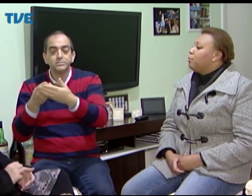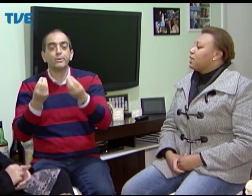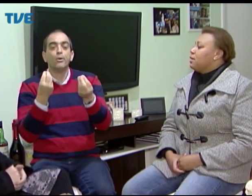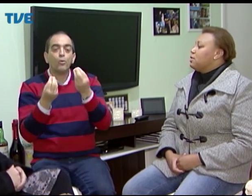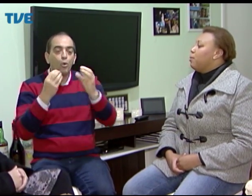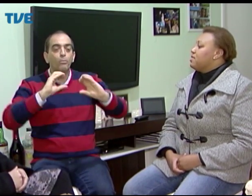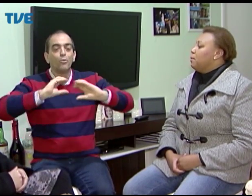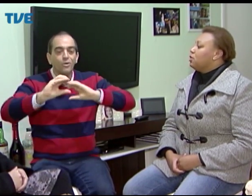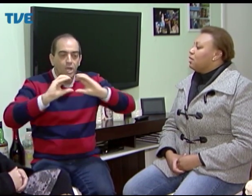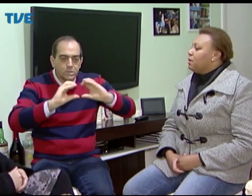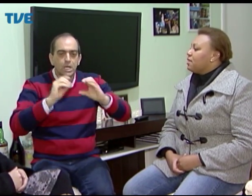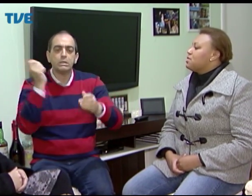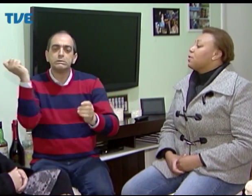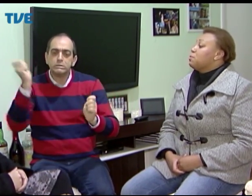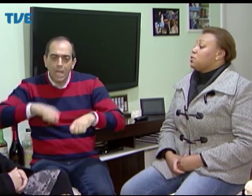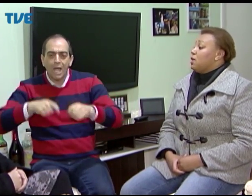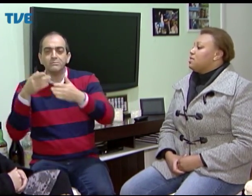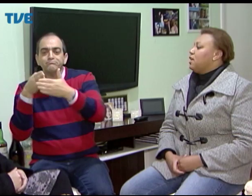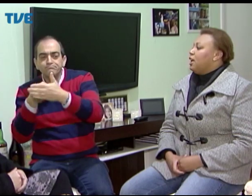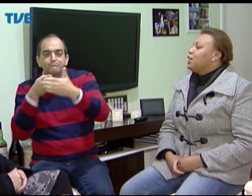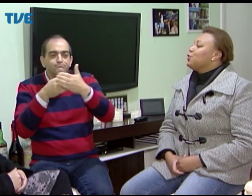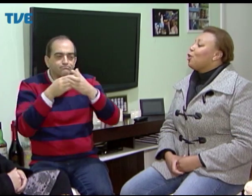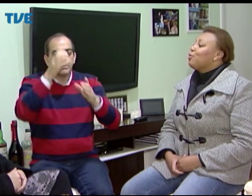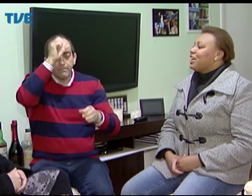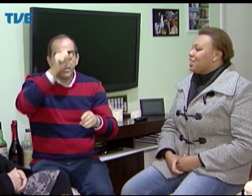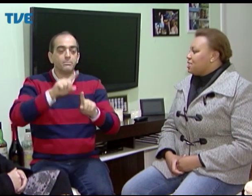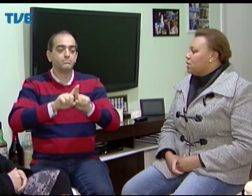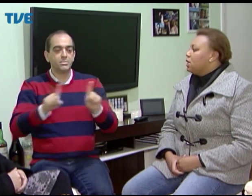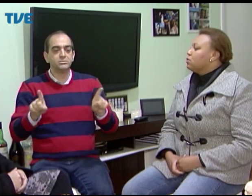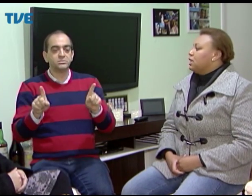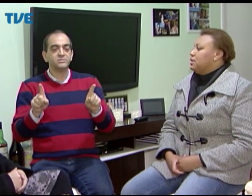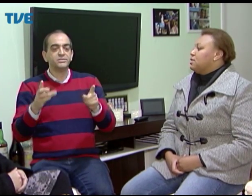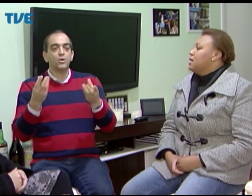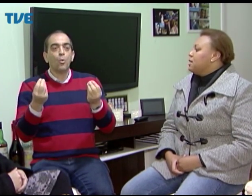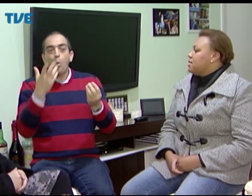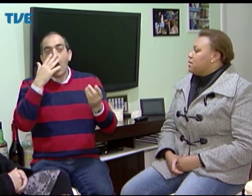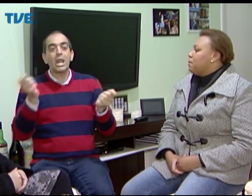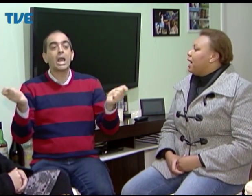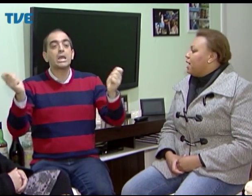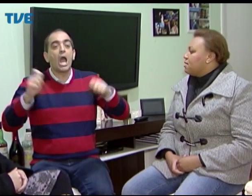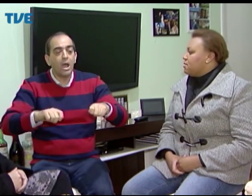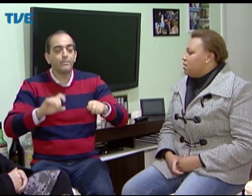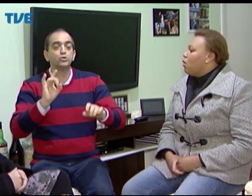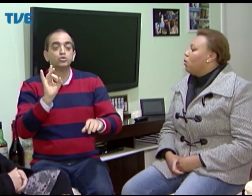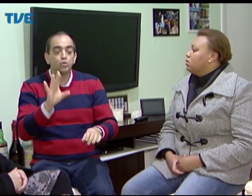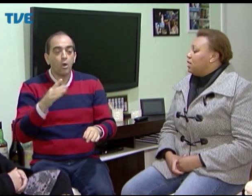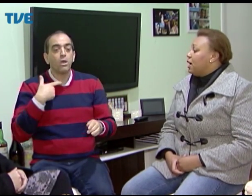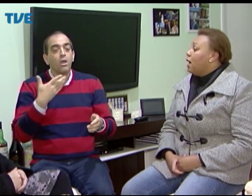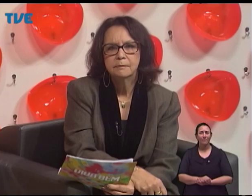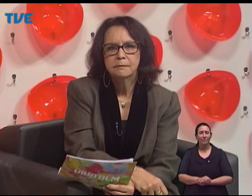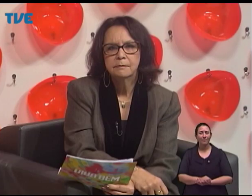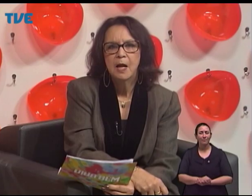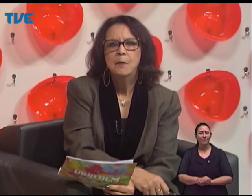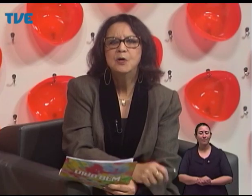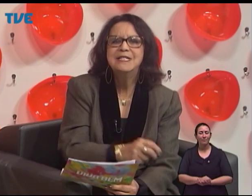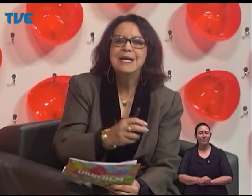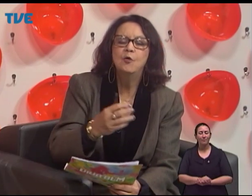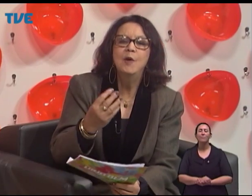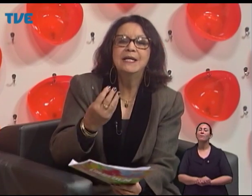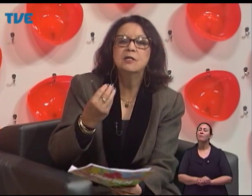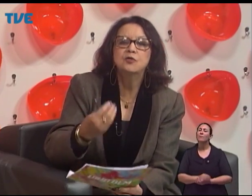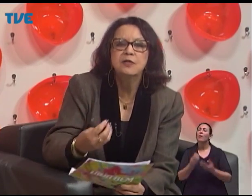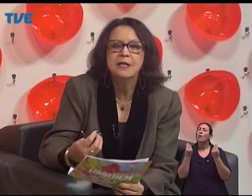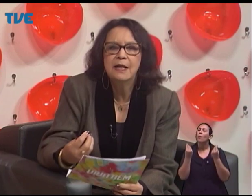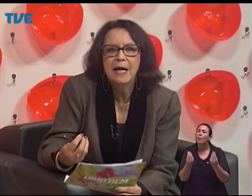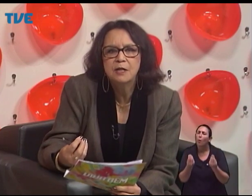né? Porque, assim, eu percebo toda a limitação que as pessoas têm de comunicação, dessas barreiras que se encontram, né? Pois